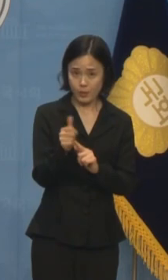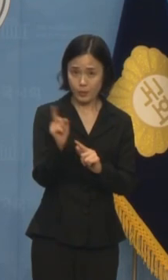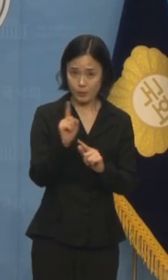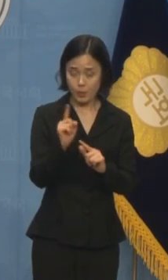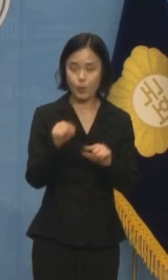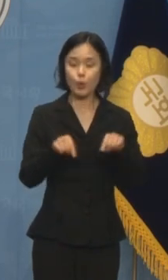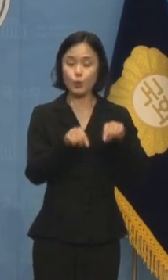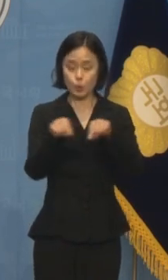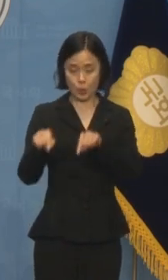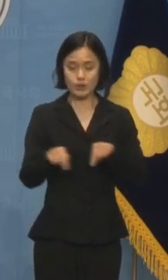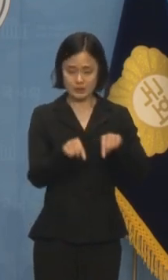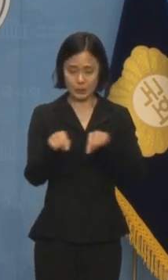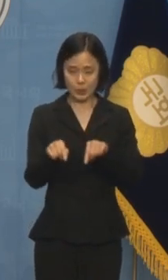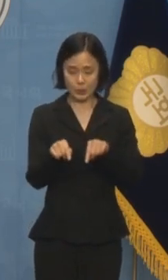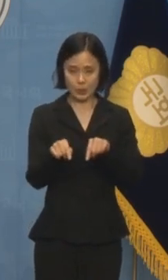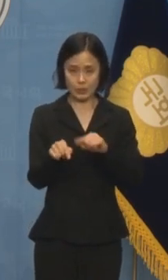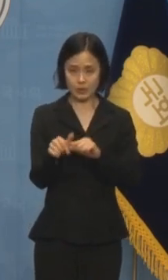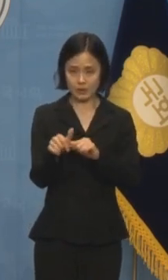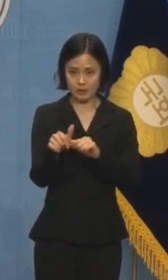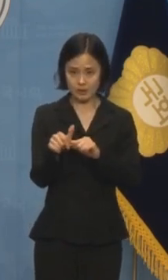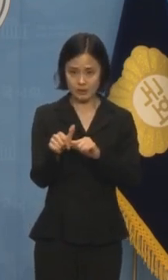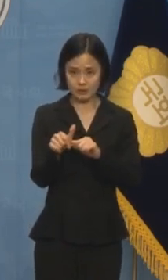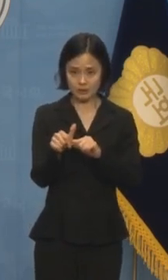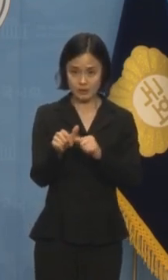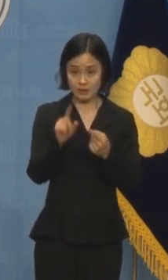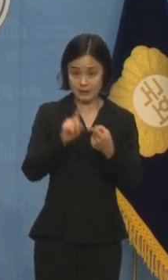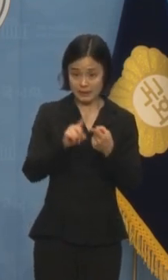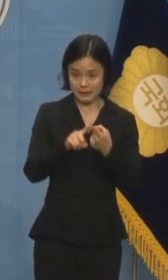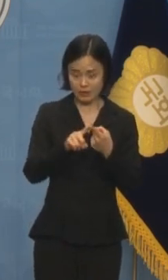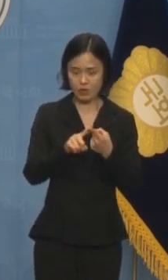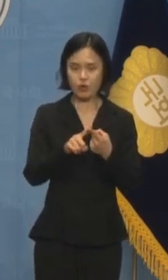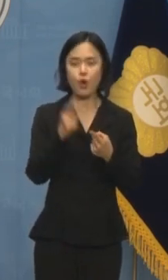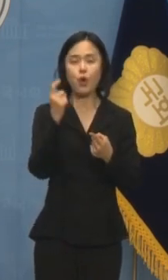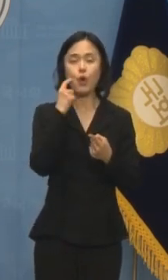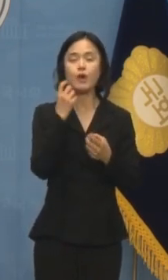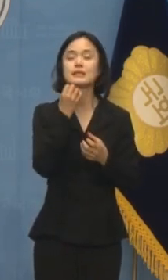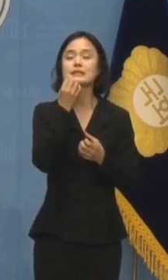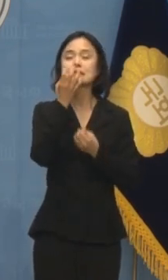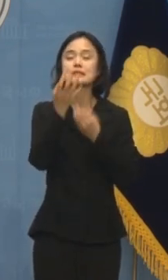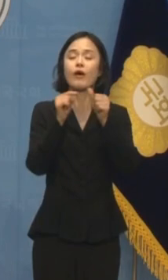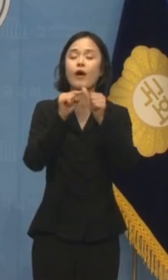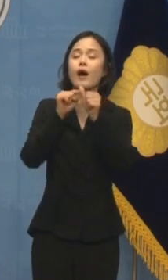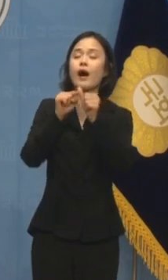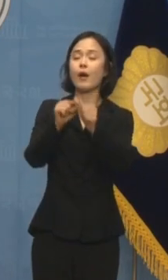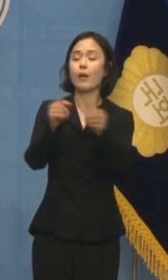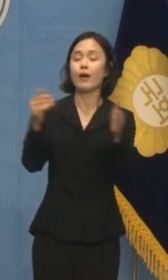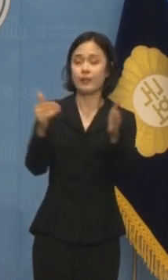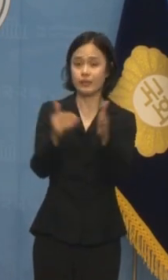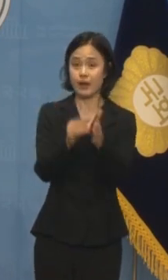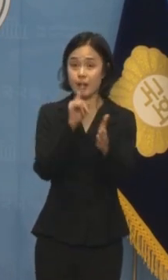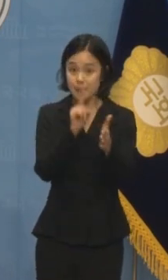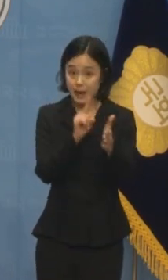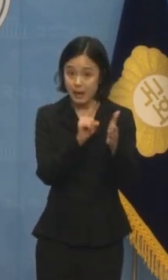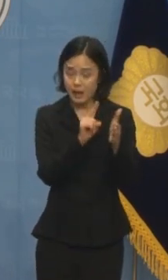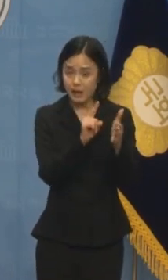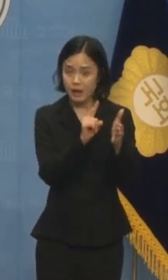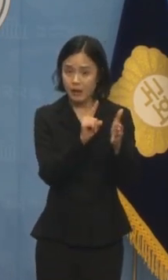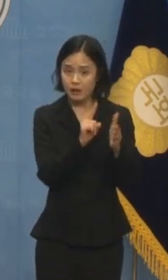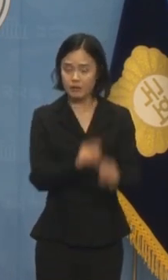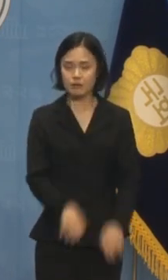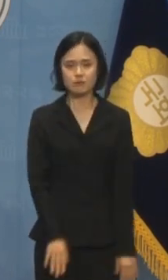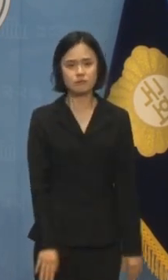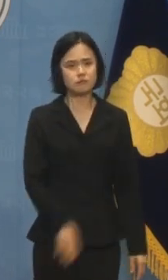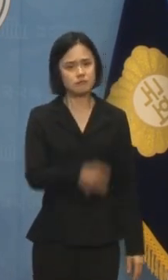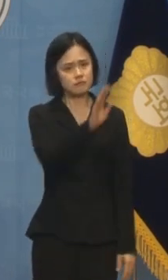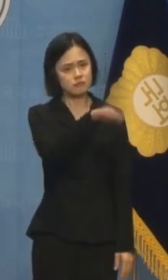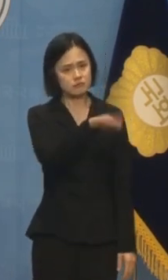확보했다며 거짓 증언을 강요했다고 주장했습니다. 없는 사실을 말해달라는 것이 거짓